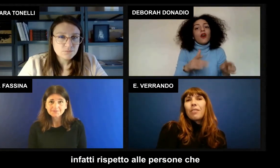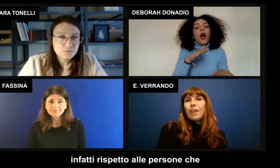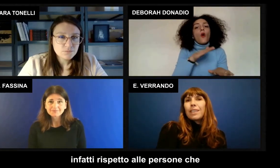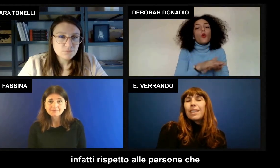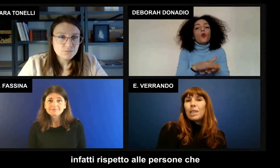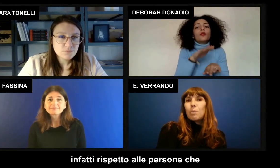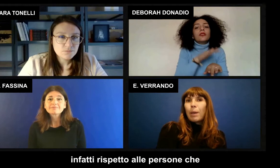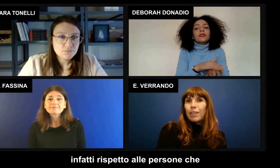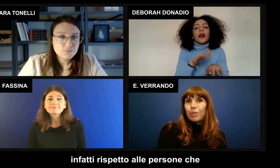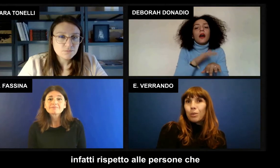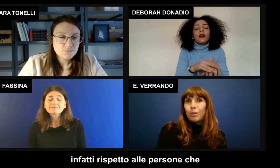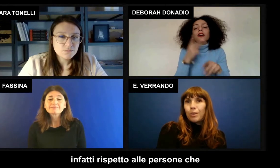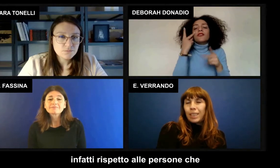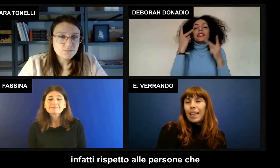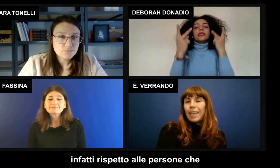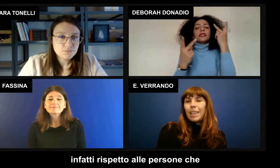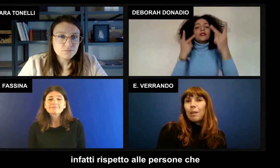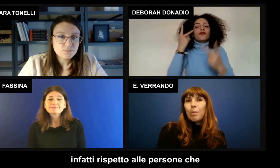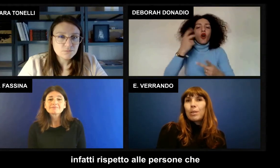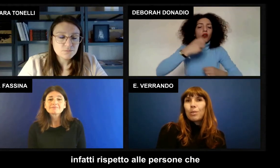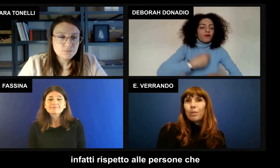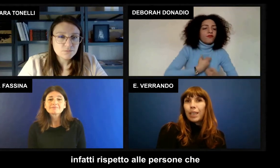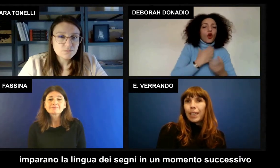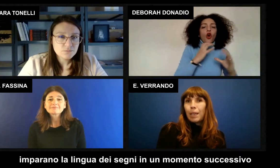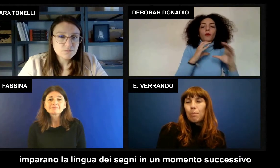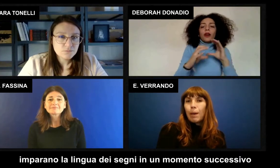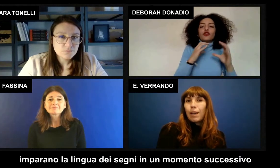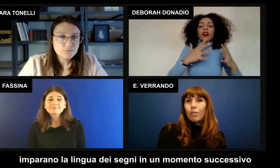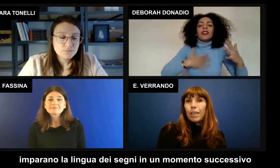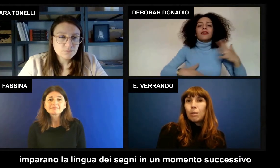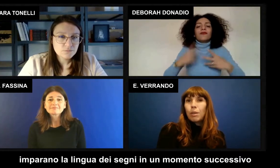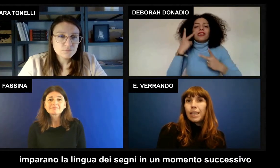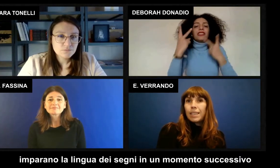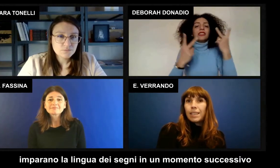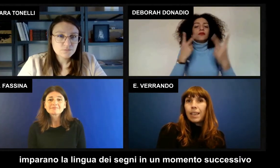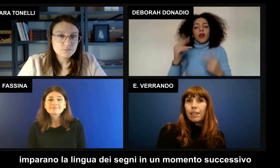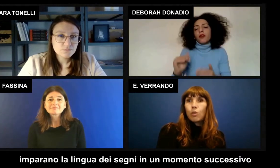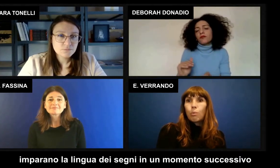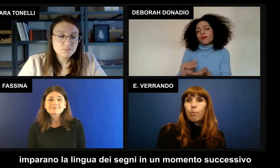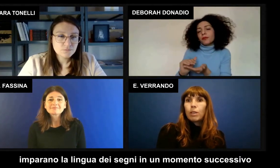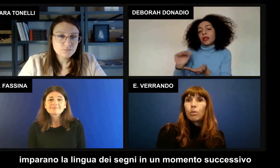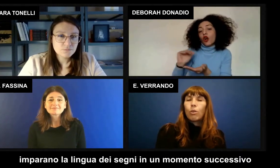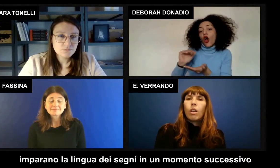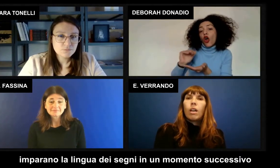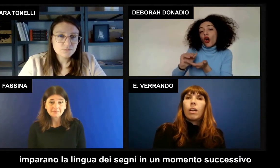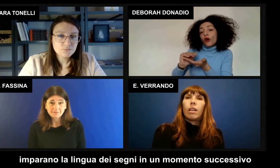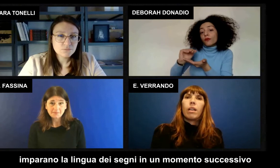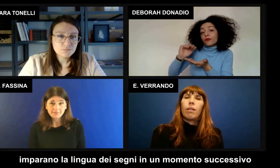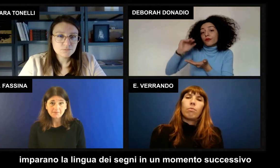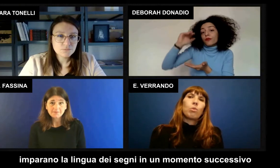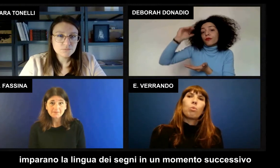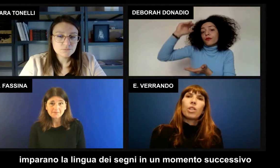Infatti rispetto alle persone che imparano la lingua dei segni in un momento